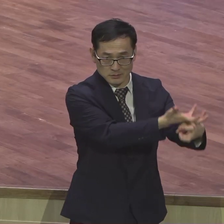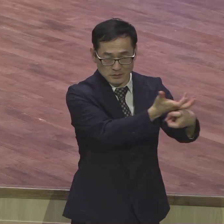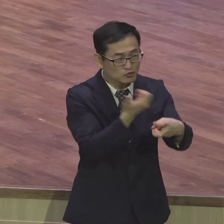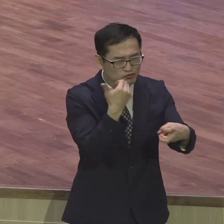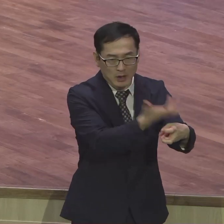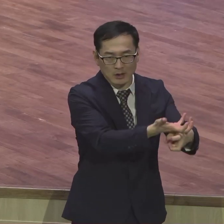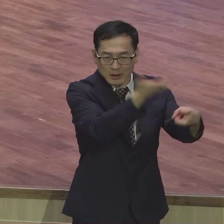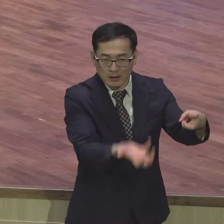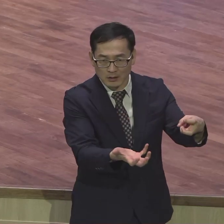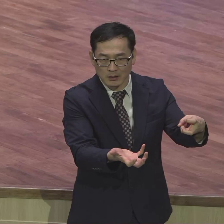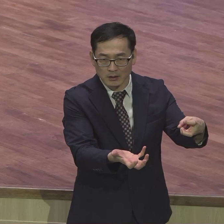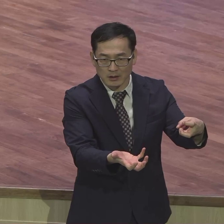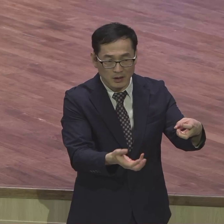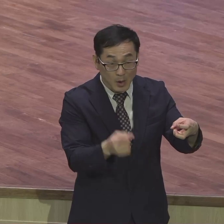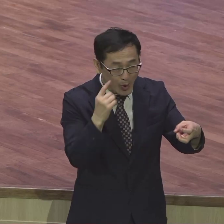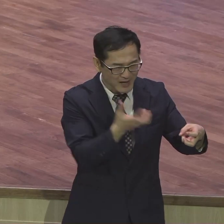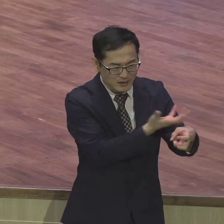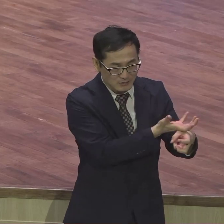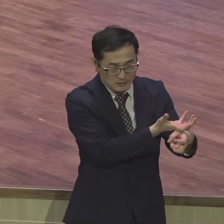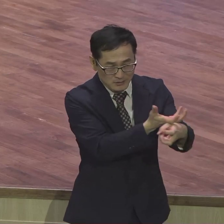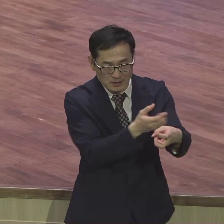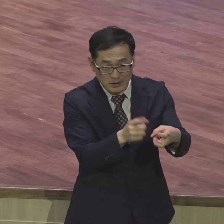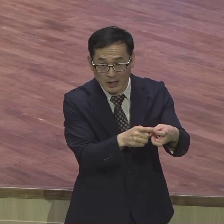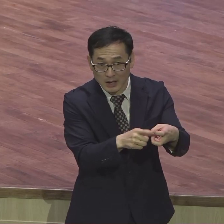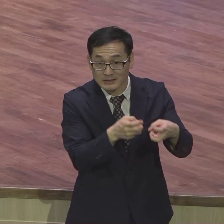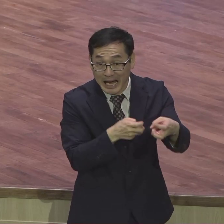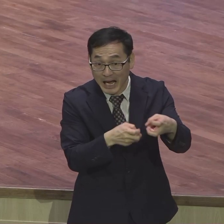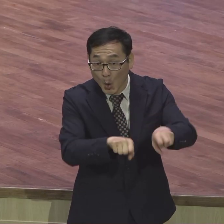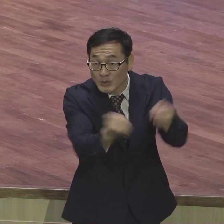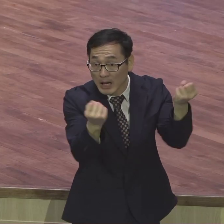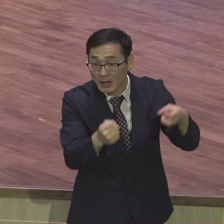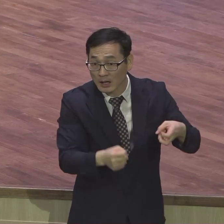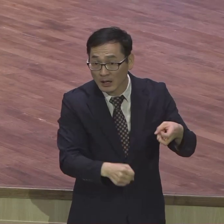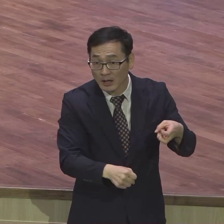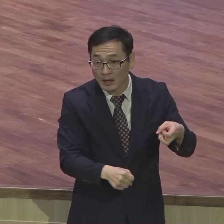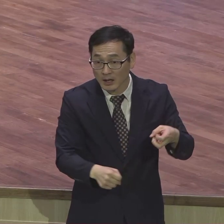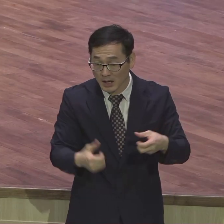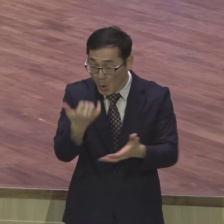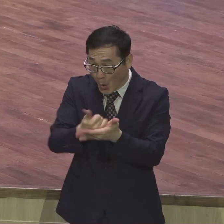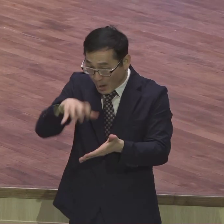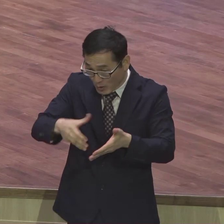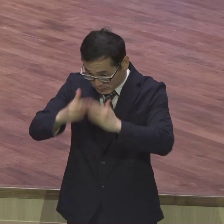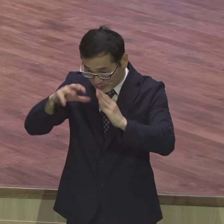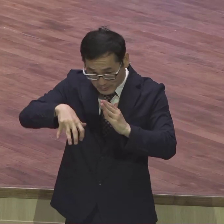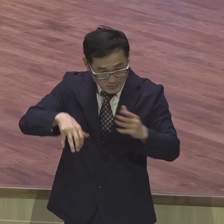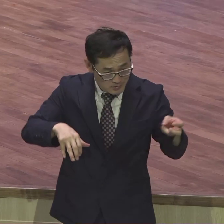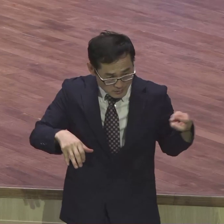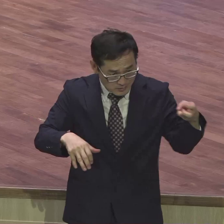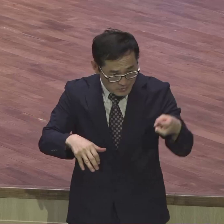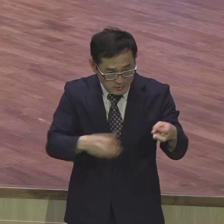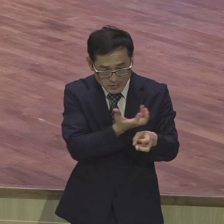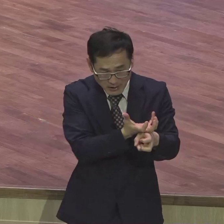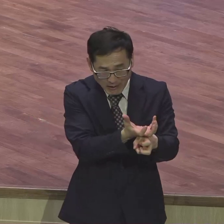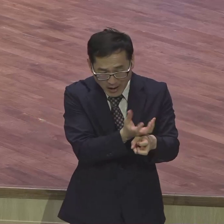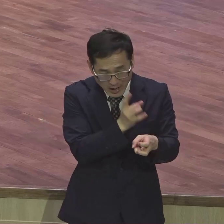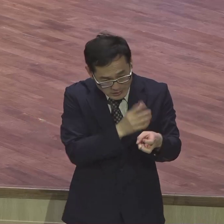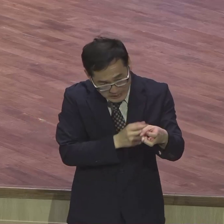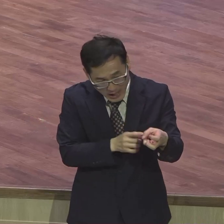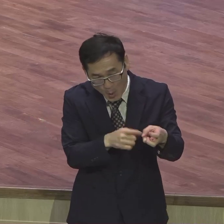고장이 나갖고 움직이지를 못해 움직이지를 못해 그러면 옛날에는 뭐 쉽지 않잖아요